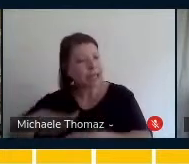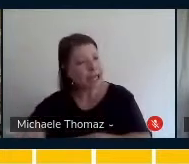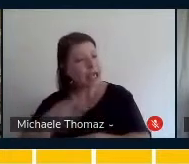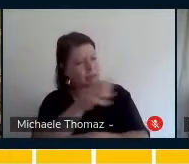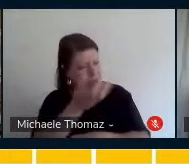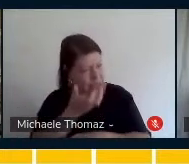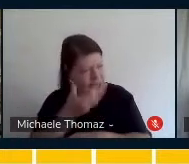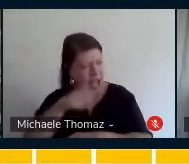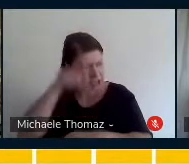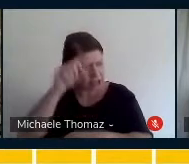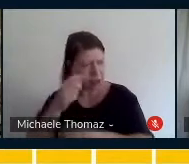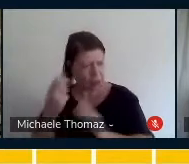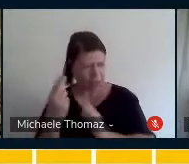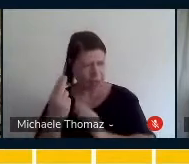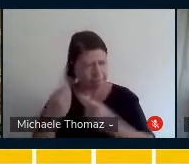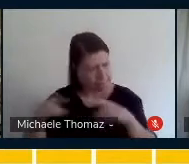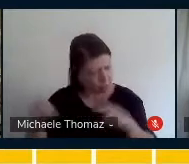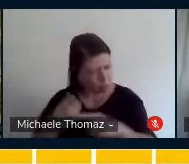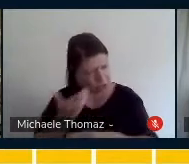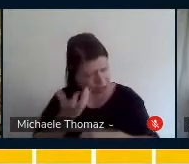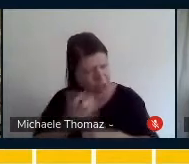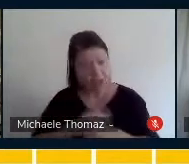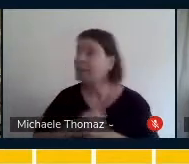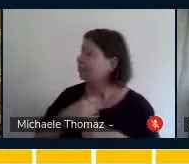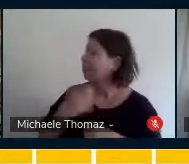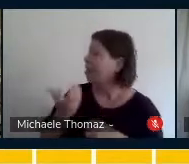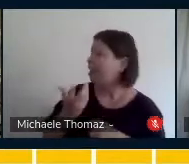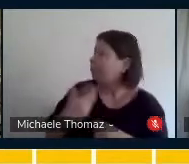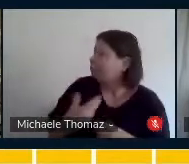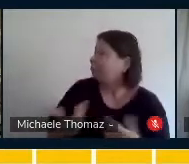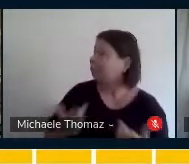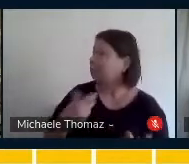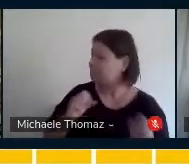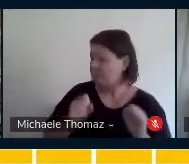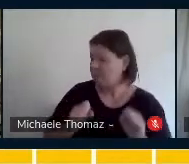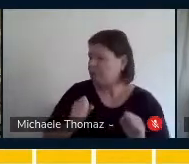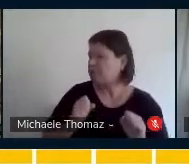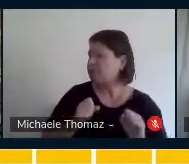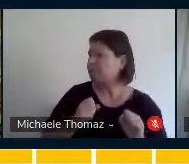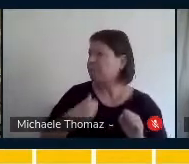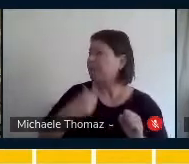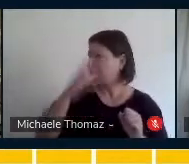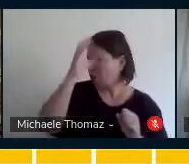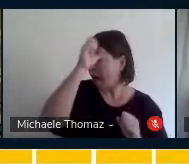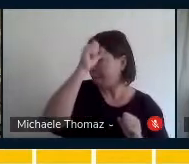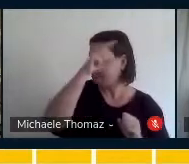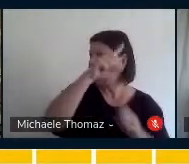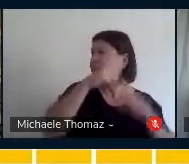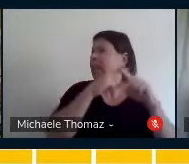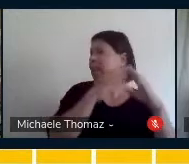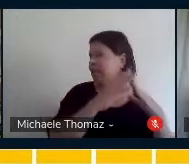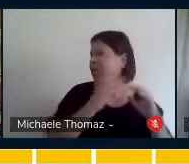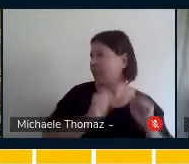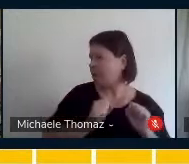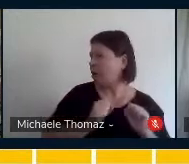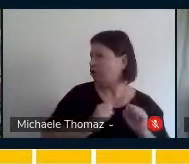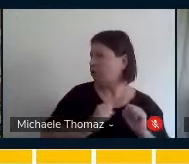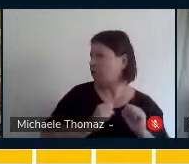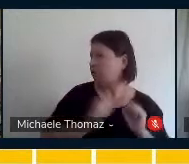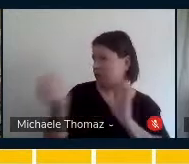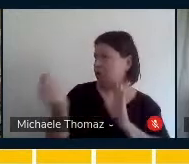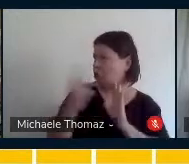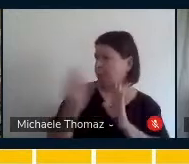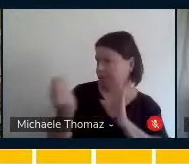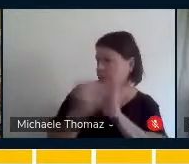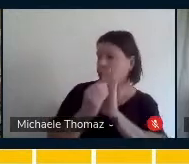alguma música? Ela falou, quero. Pode ser a que eu estou aprendendo na igreja? Eu falei, pode. Aí ela